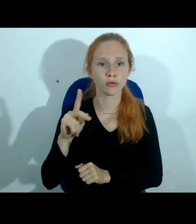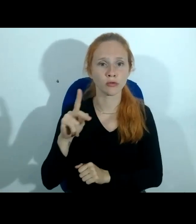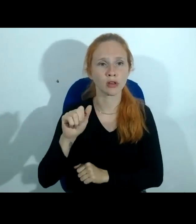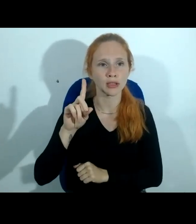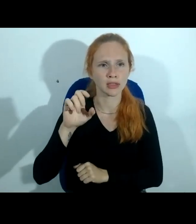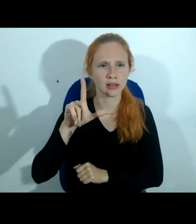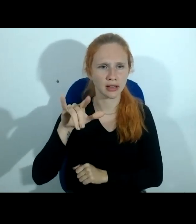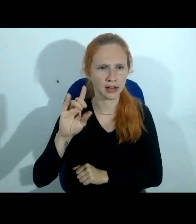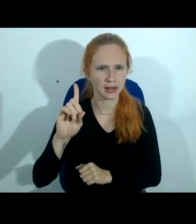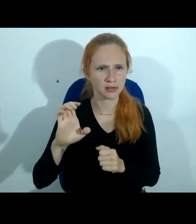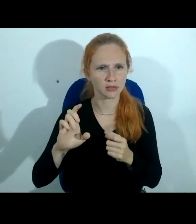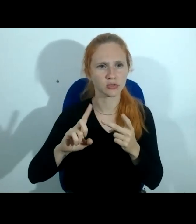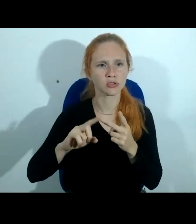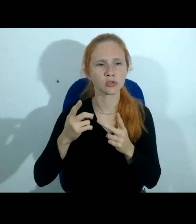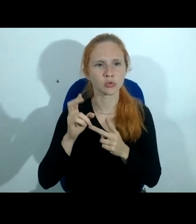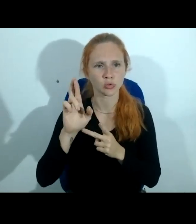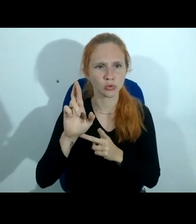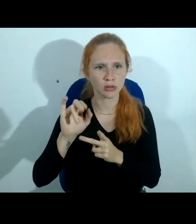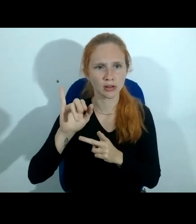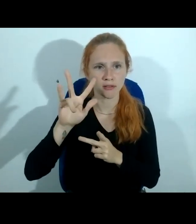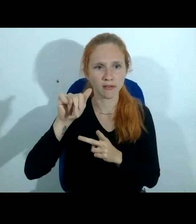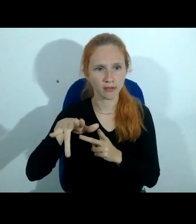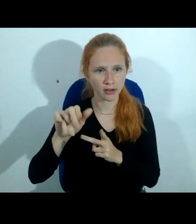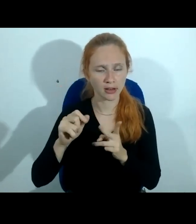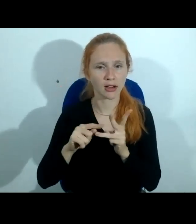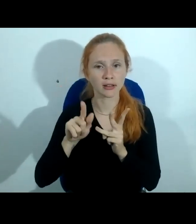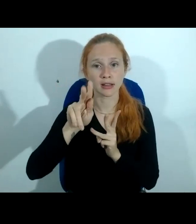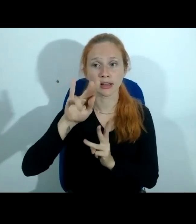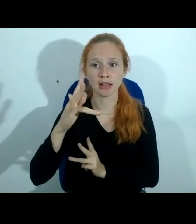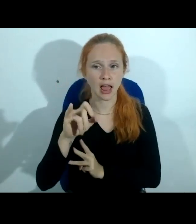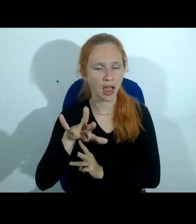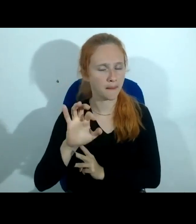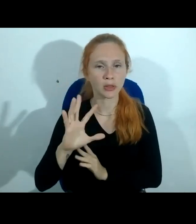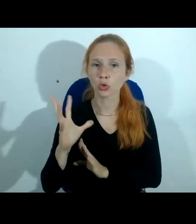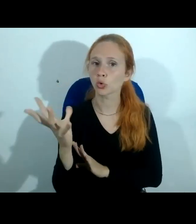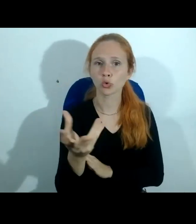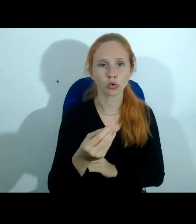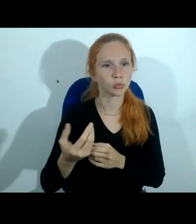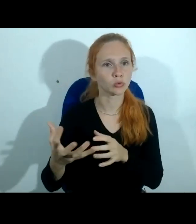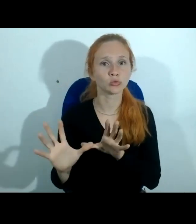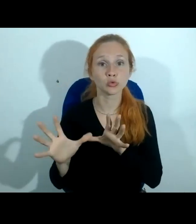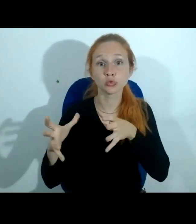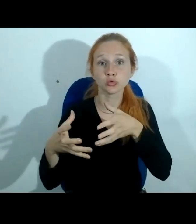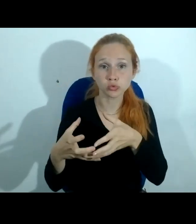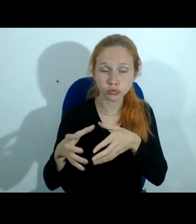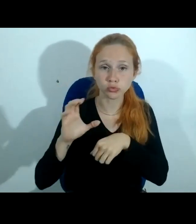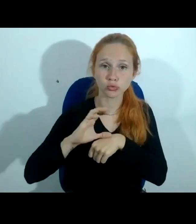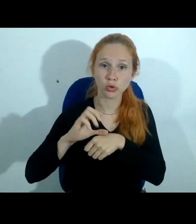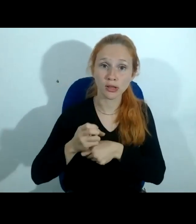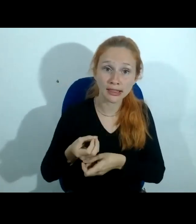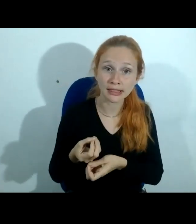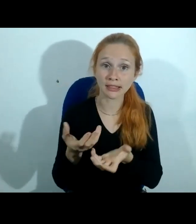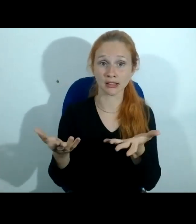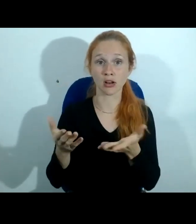a doutora Ivana o doutor Guilherme todos eles fazendo parte desse curso trazendo para a sociedade